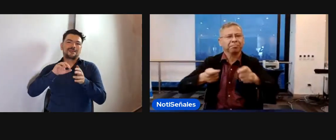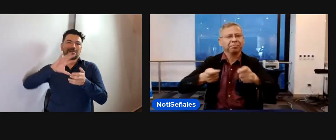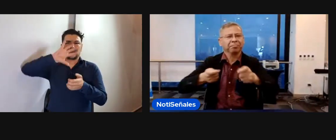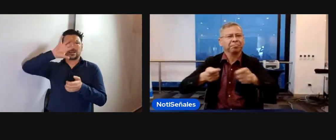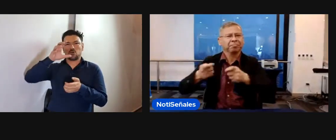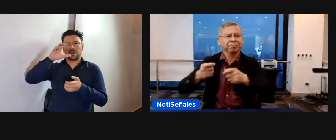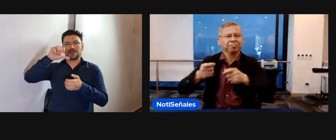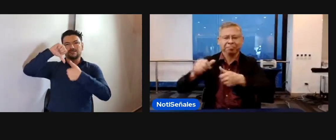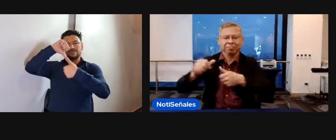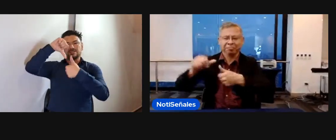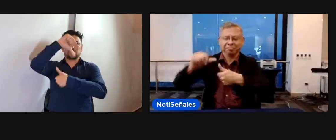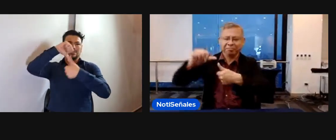WFD para Centroamérica.